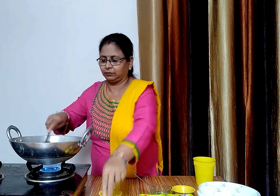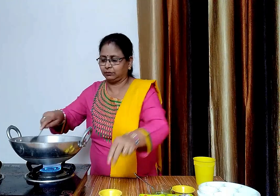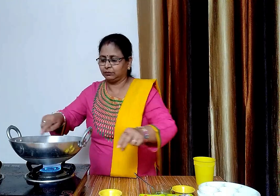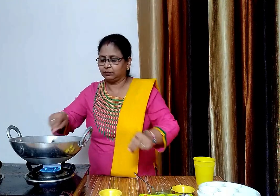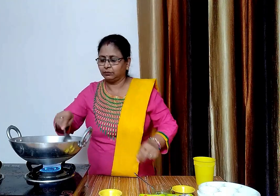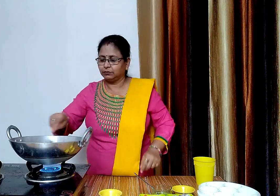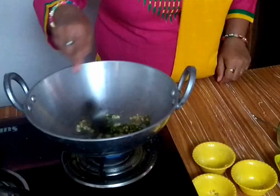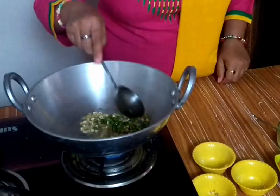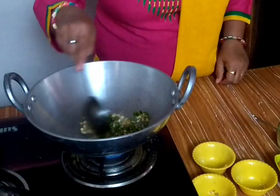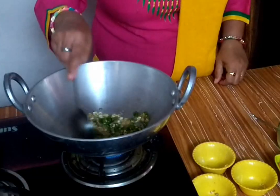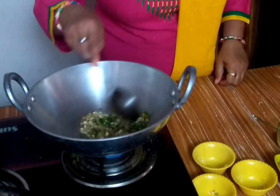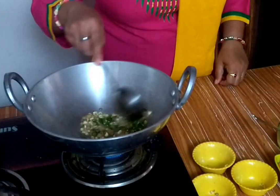और चला लेंगे